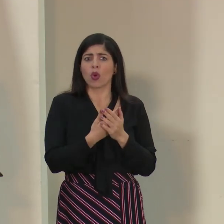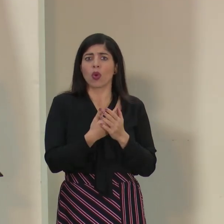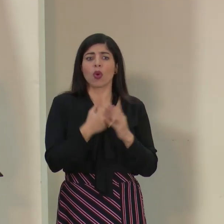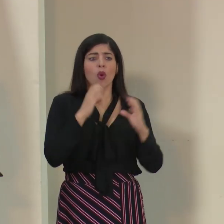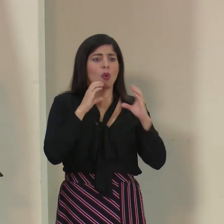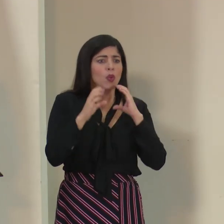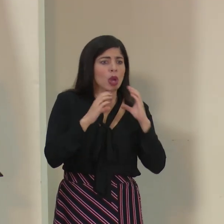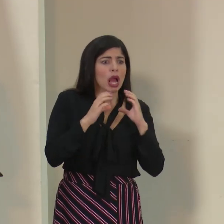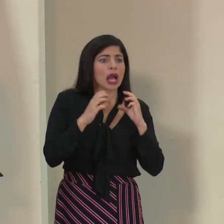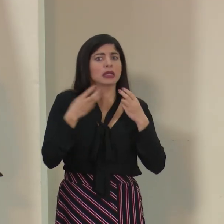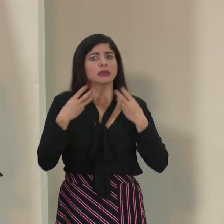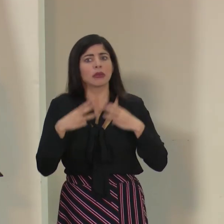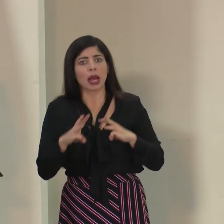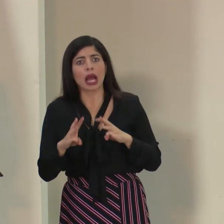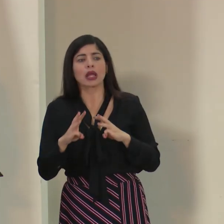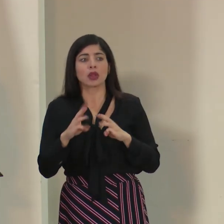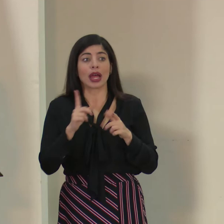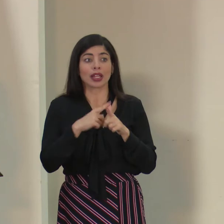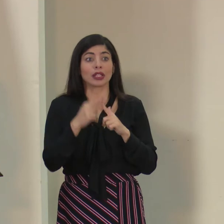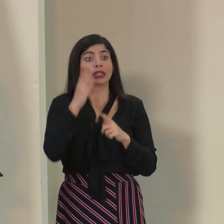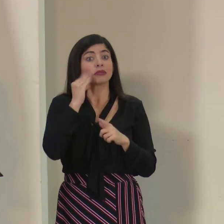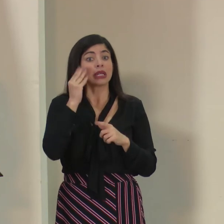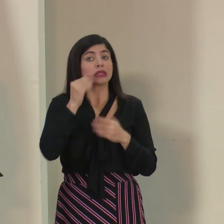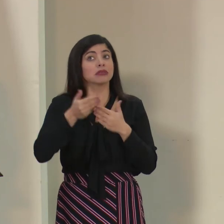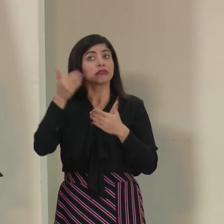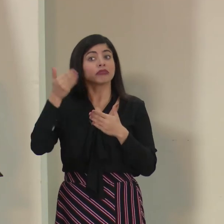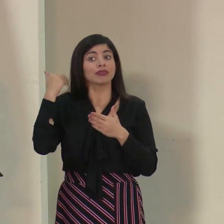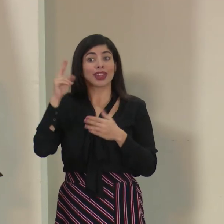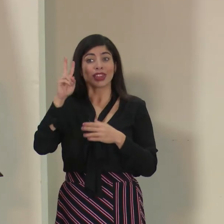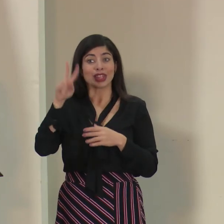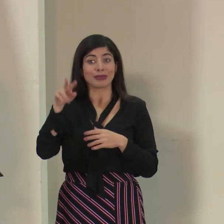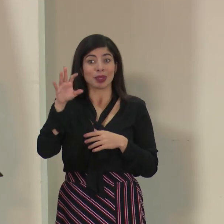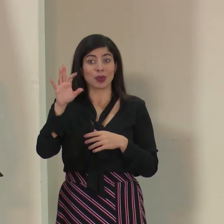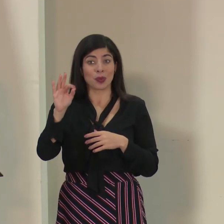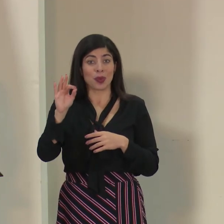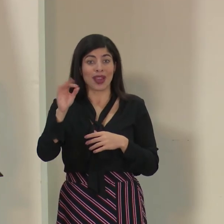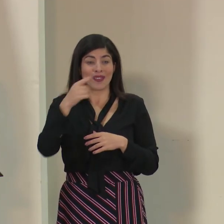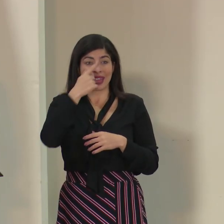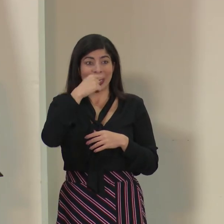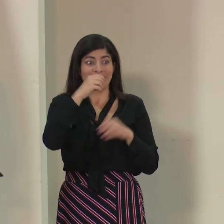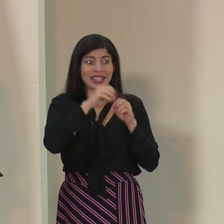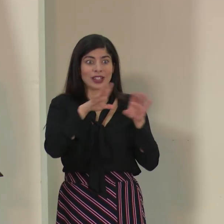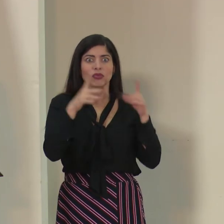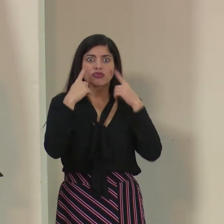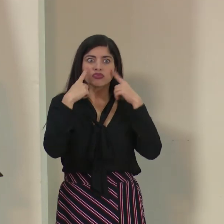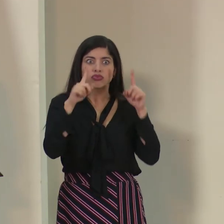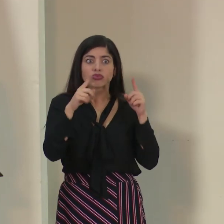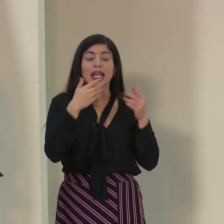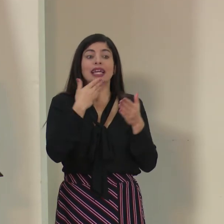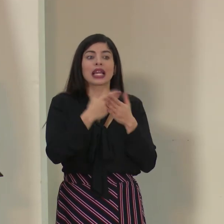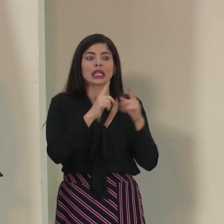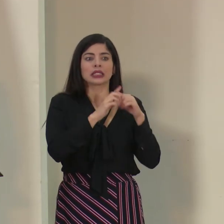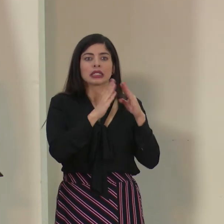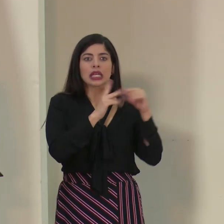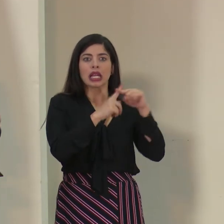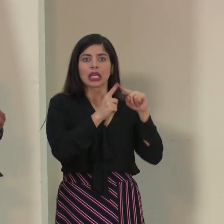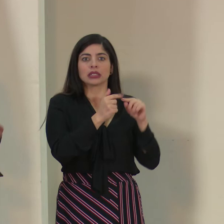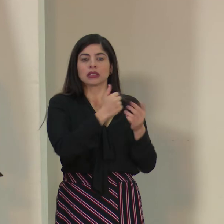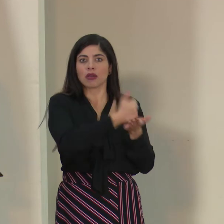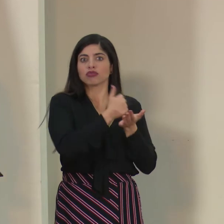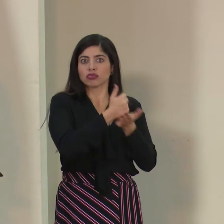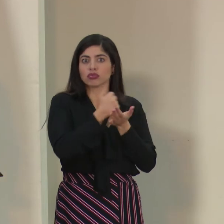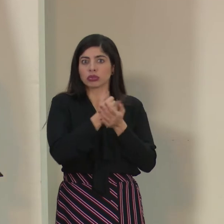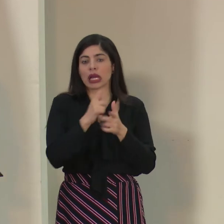comunicación, cuanto sean medidas. Así que la experiencia que hemos tenido en el 2009 con Influenza, que fue sumamente exitosa con la colaboración de las iglesias, se va